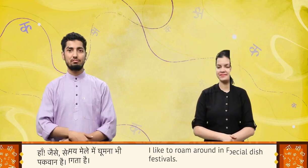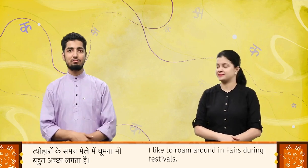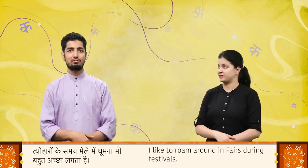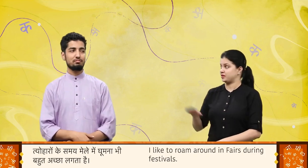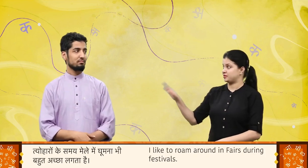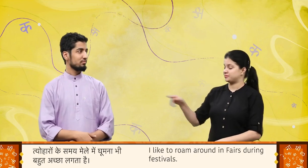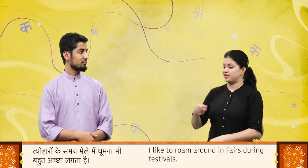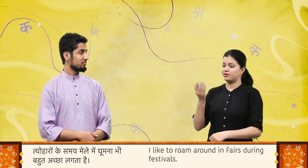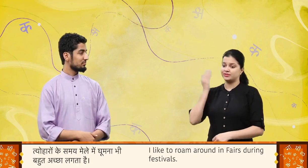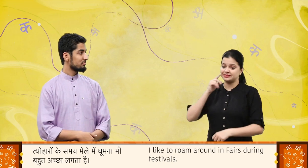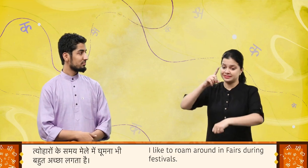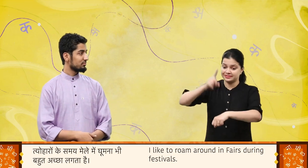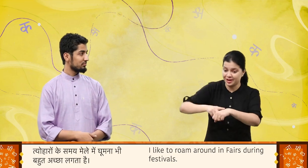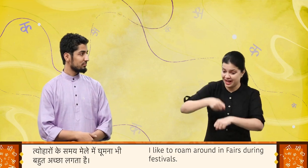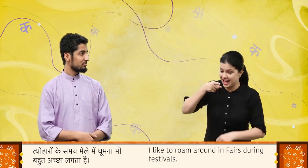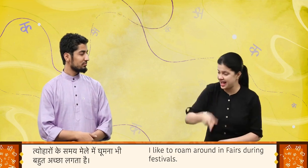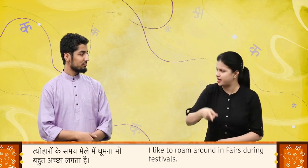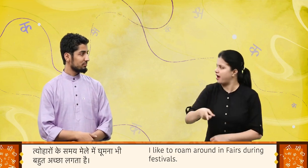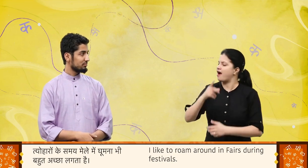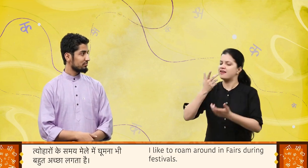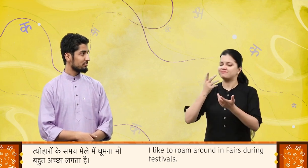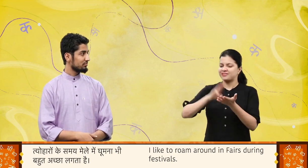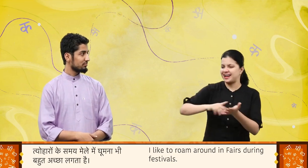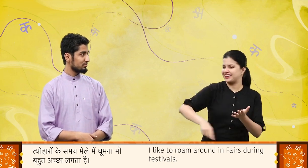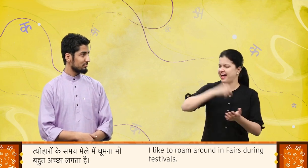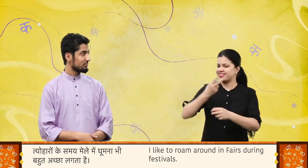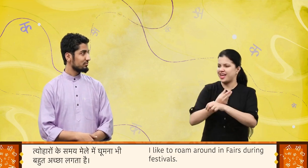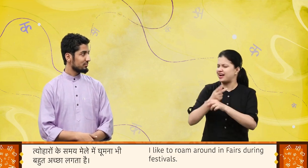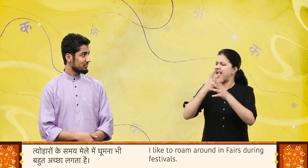त्योहारों के समय मेले में घूमना भी बहुत अच्छा लगता है